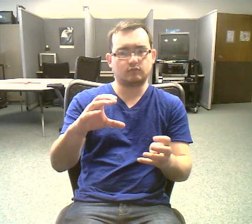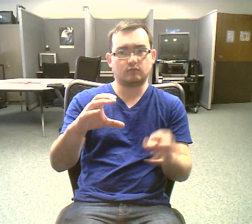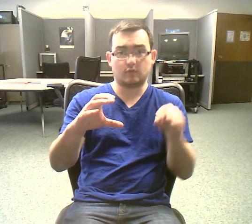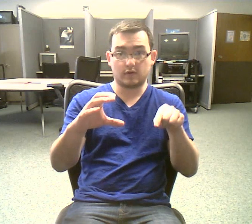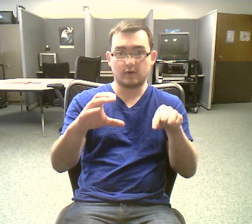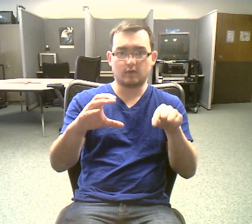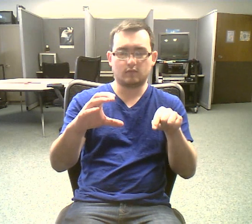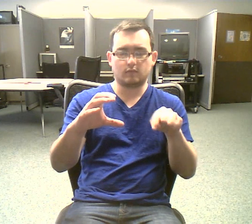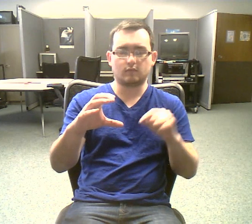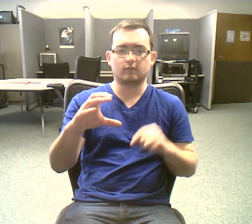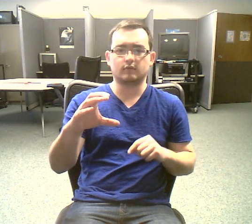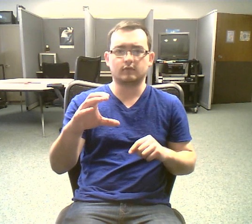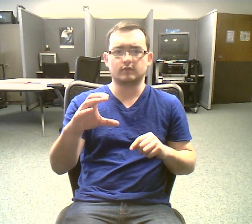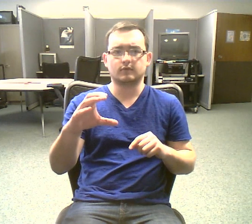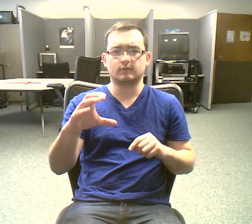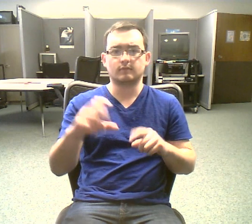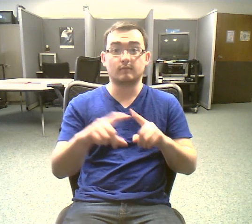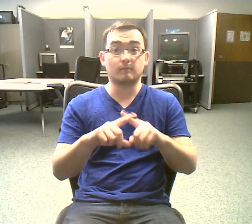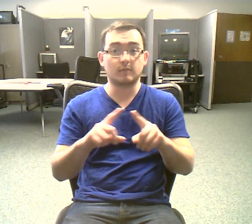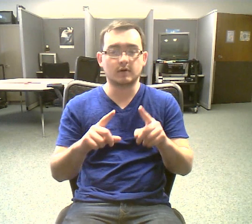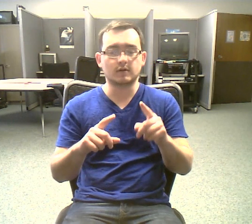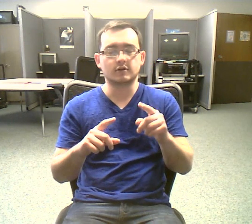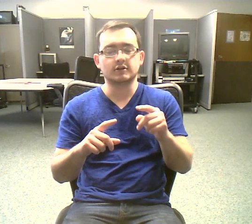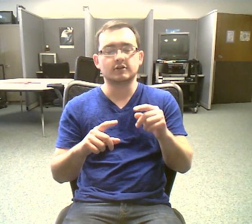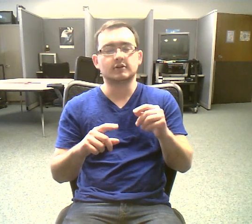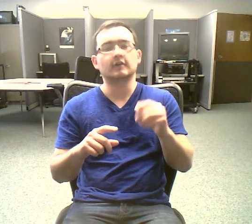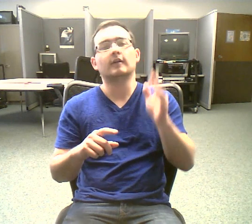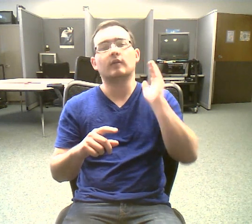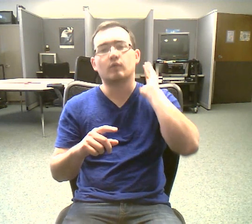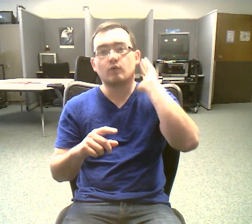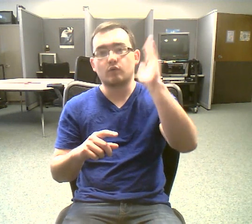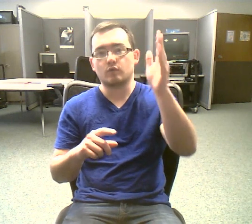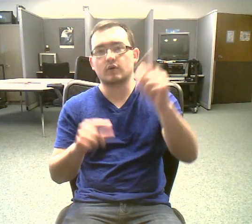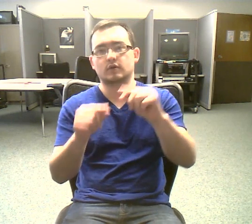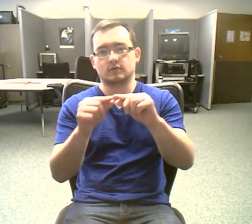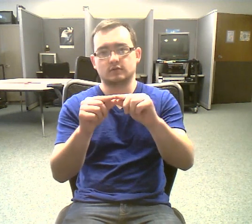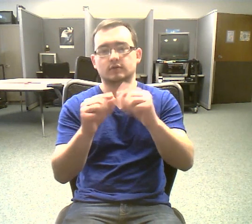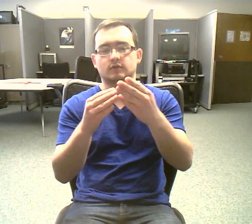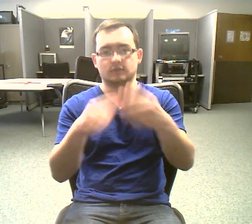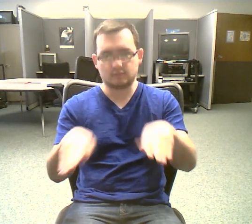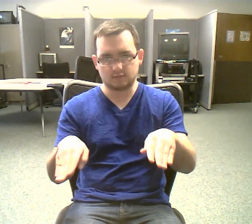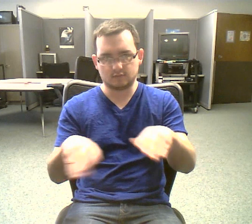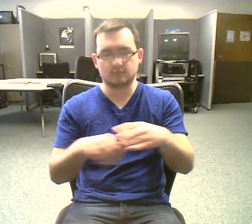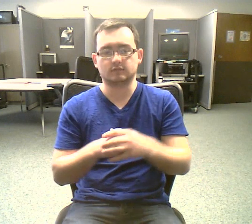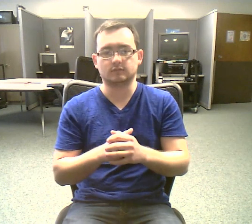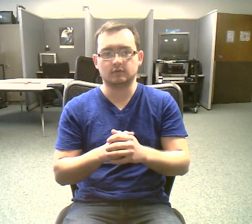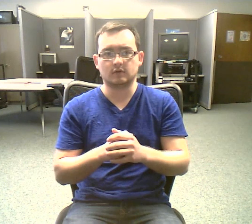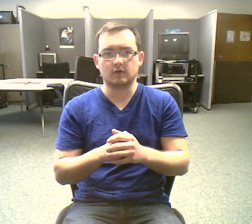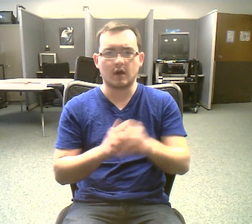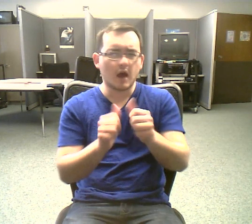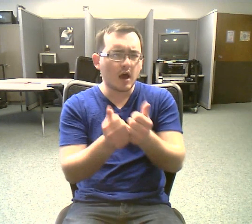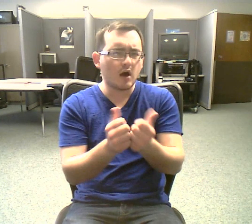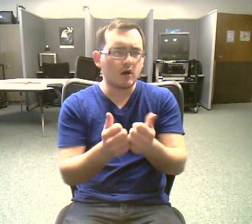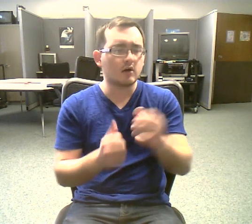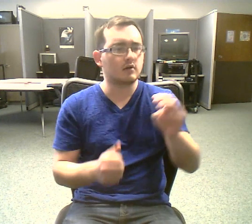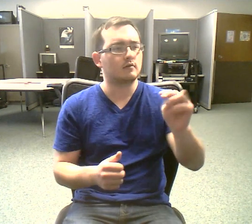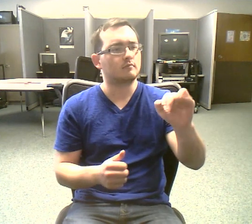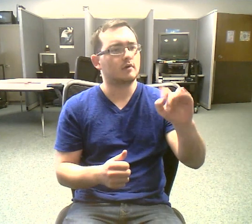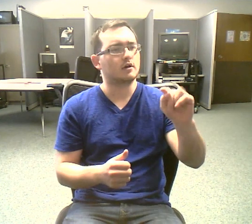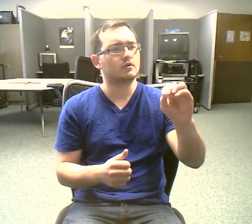Eventually, cells need to duplicate, and one way it can do it is through a process called mitosis. The big idea